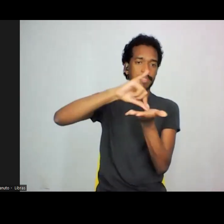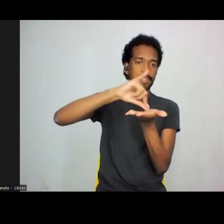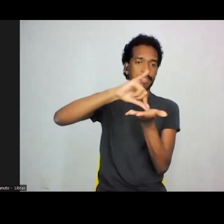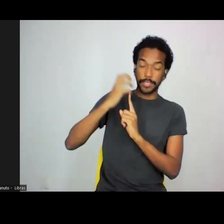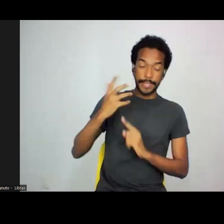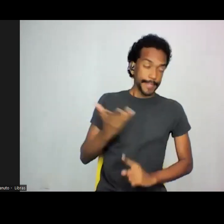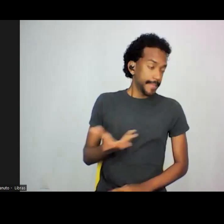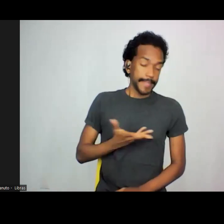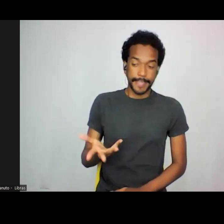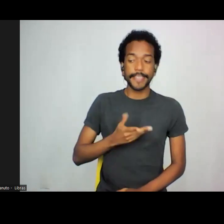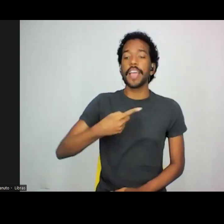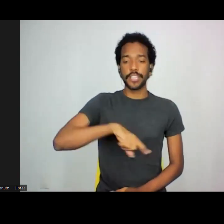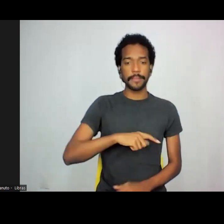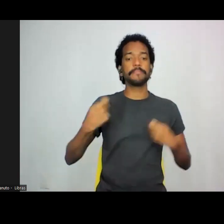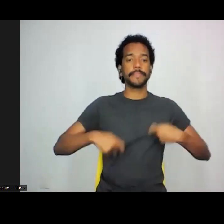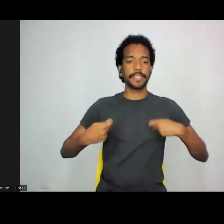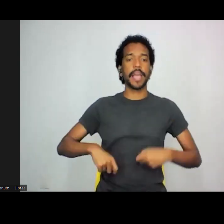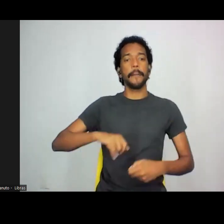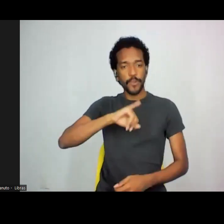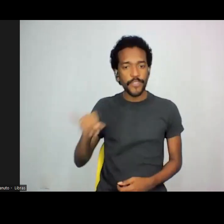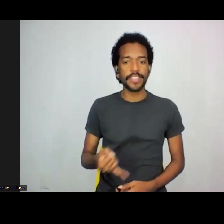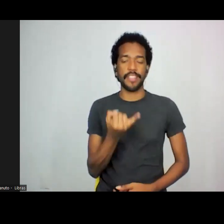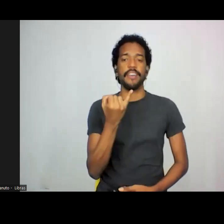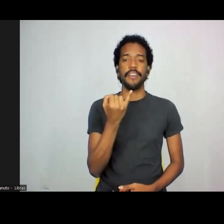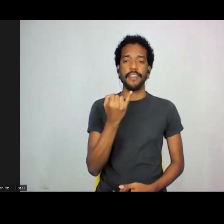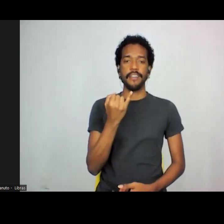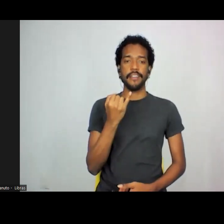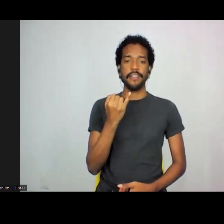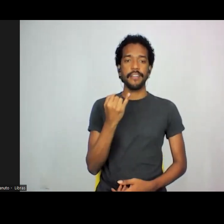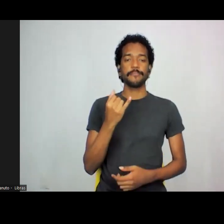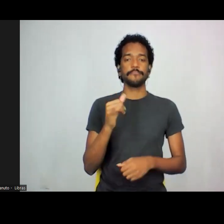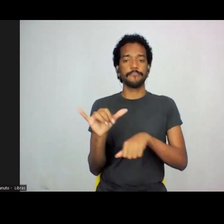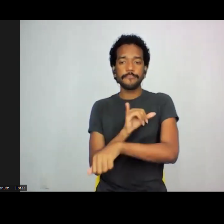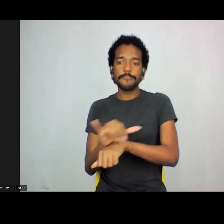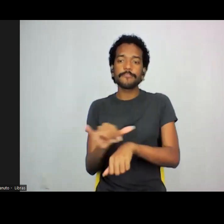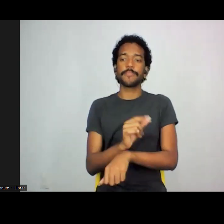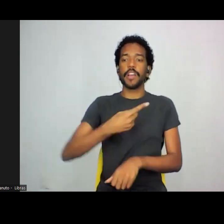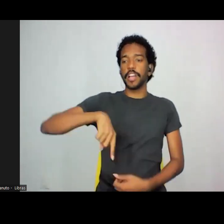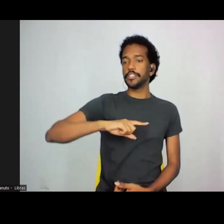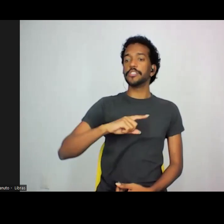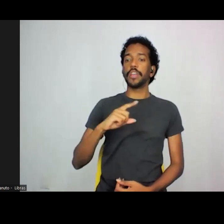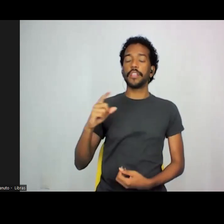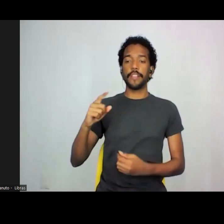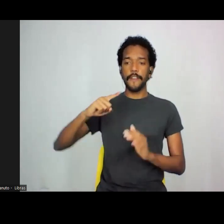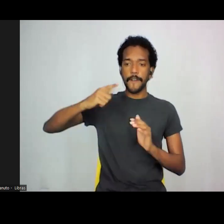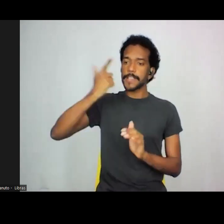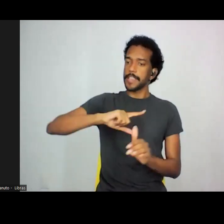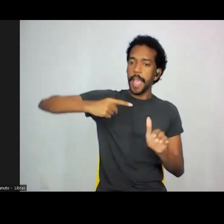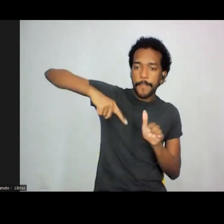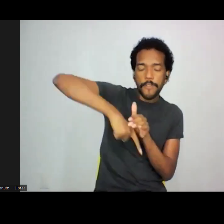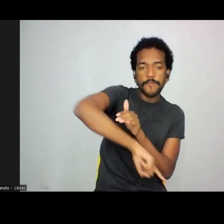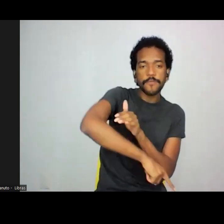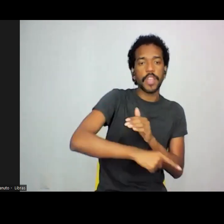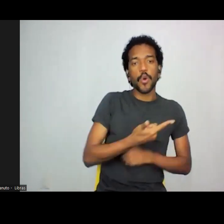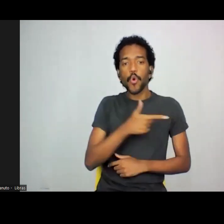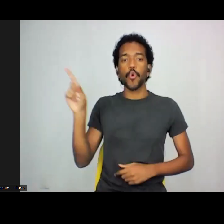e nesse sentido a gente tem que aproveitar essas brechas para aprofundar um pouquinho mais e trazer outras complexidades para o